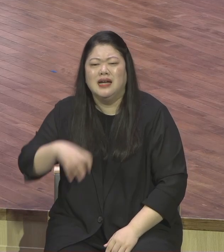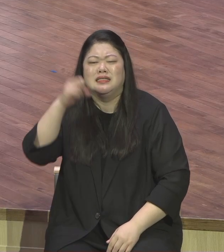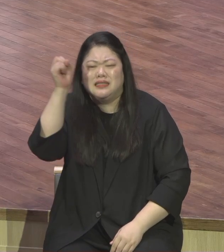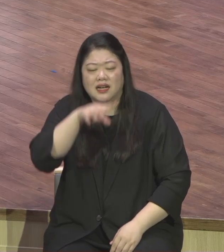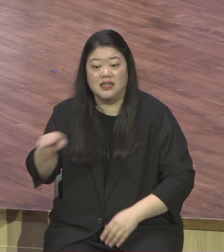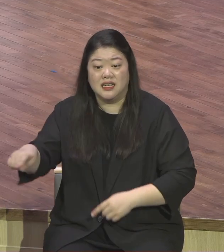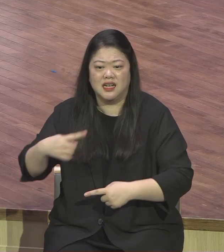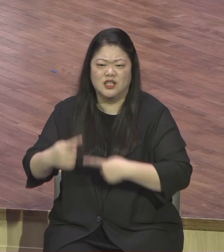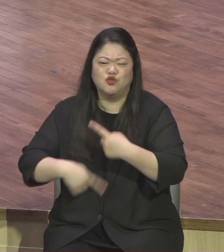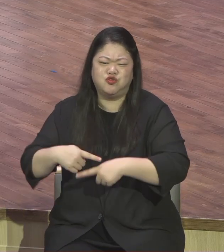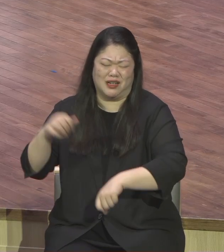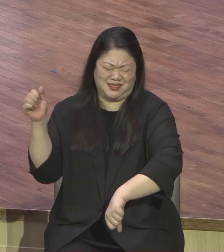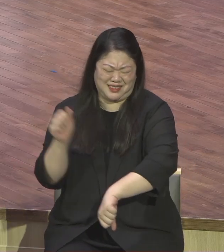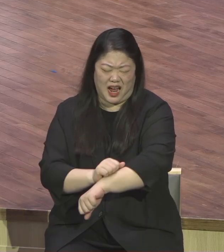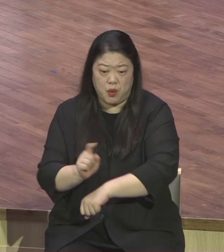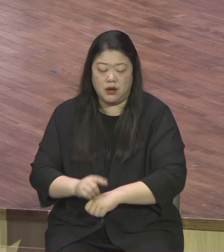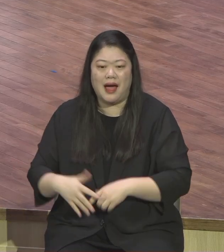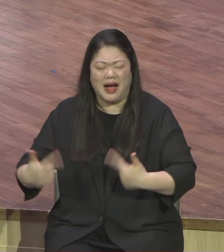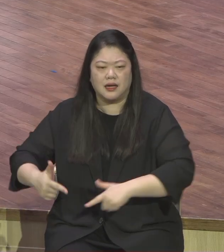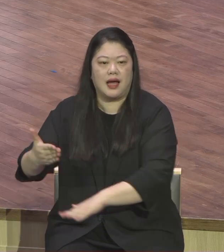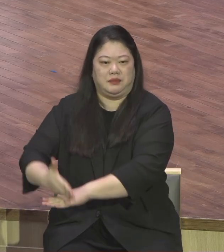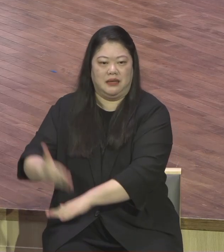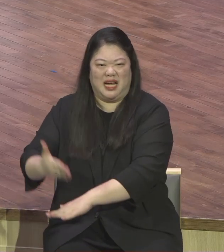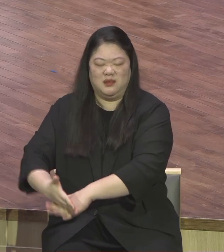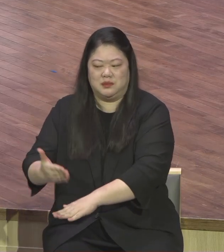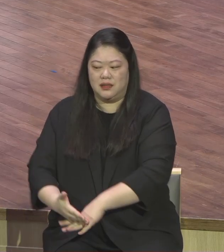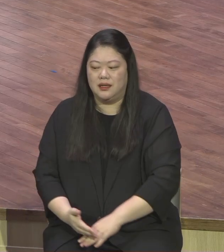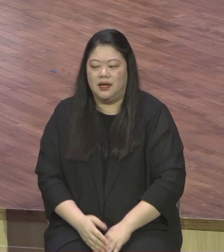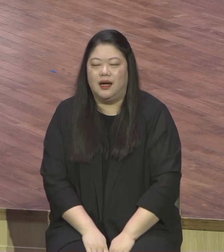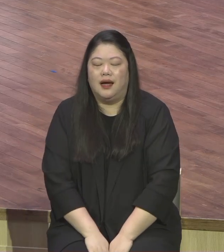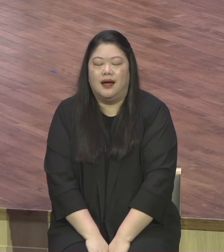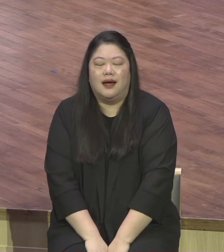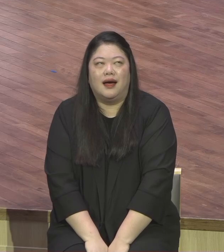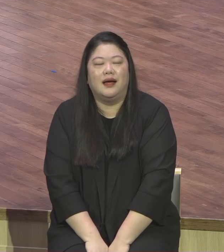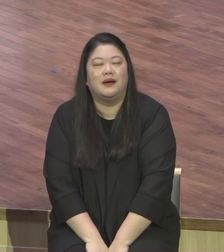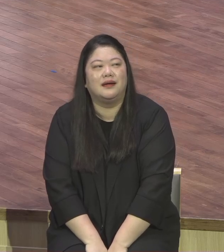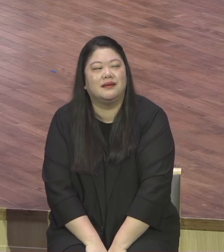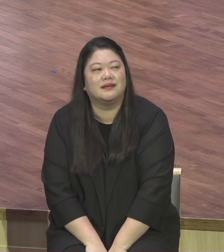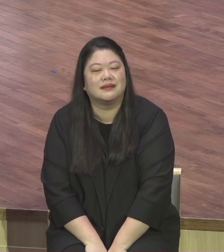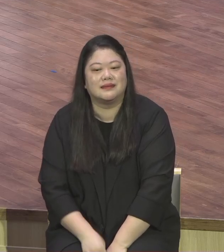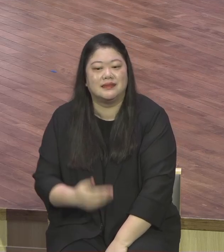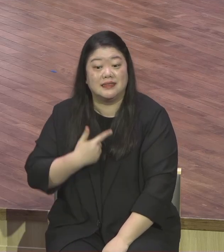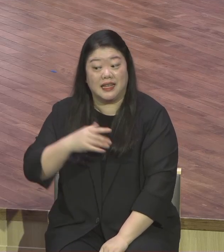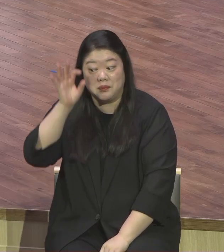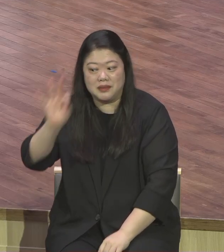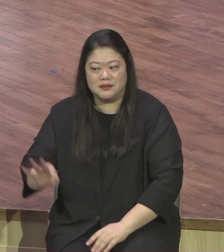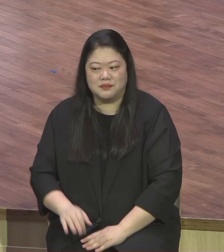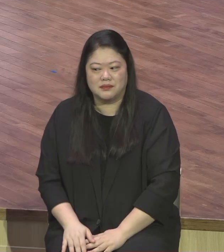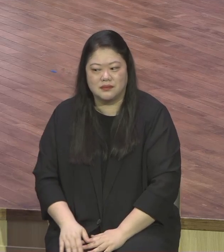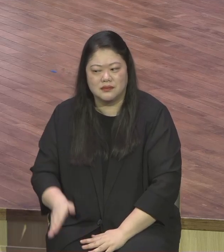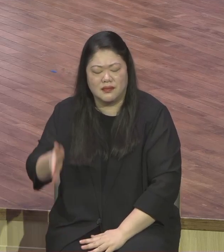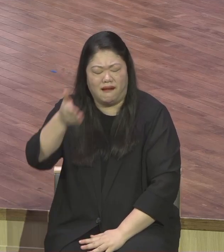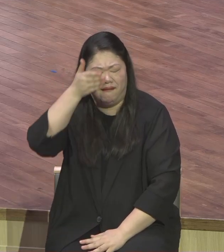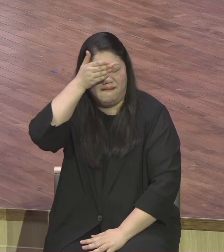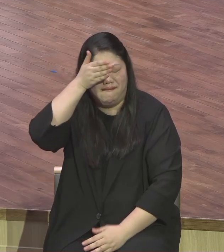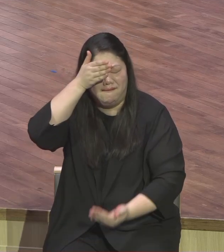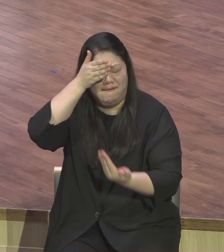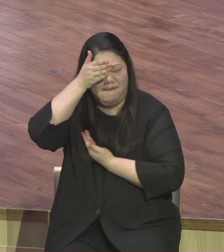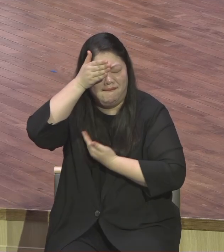그렇게 편집하라 주여 감사합니다 편집 당장 편집했어 감사합니다 어떻게